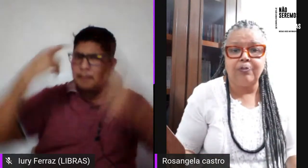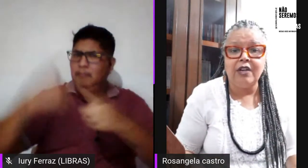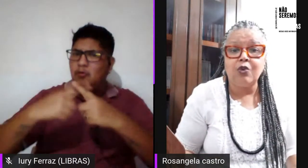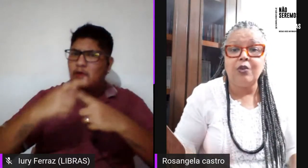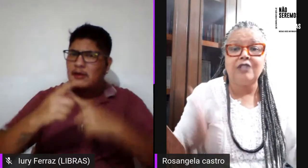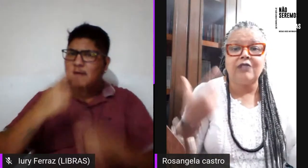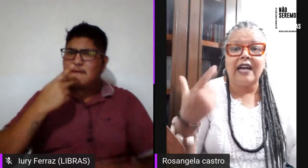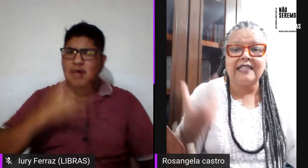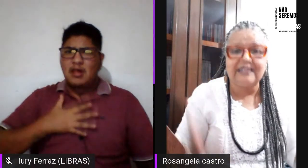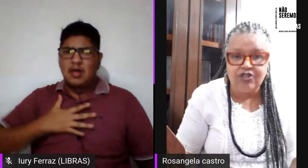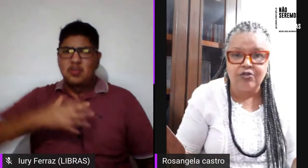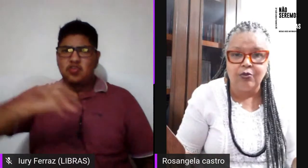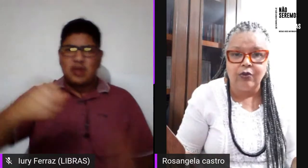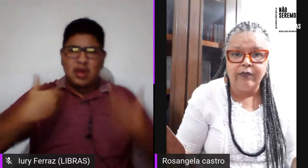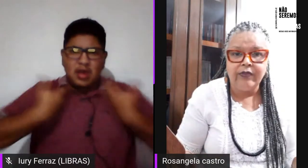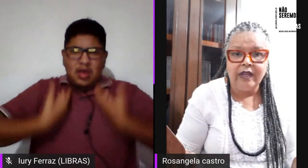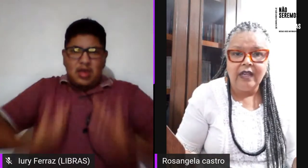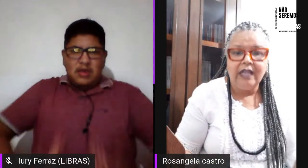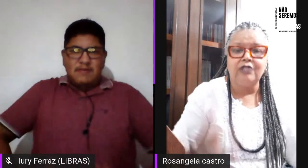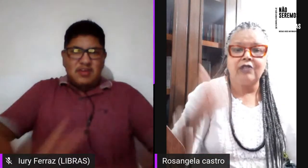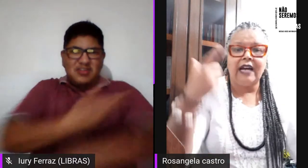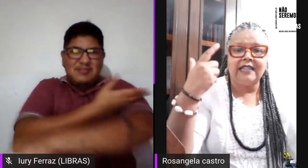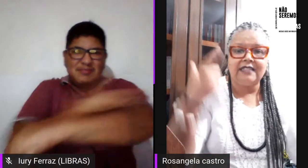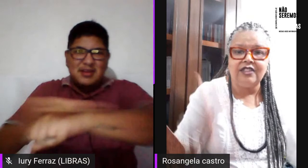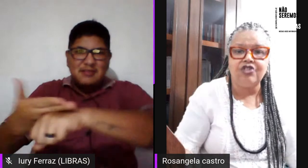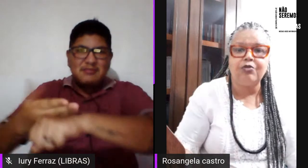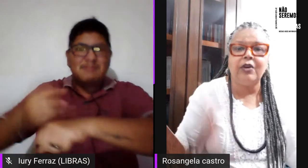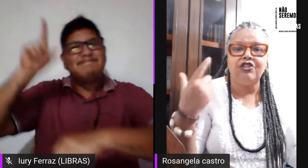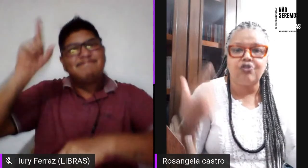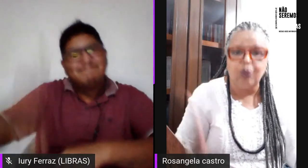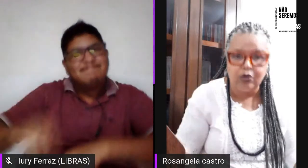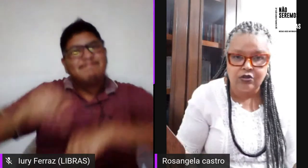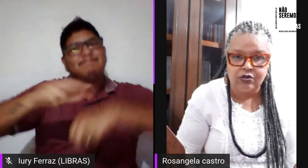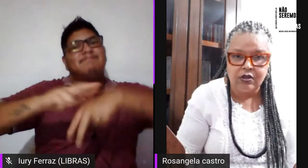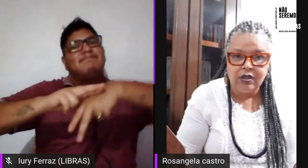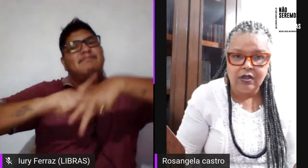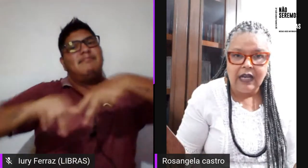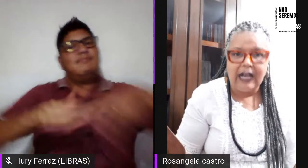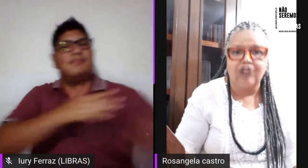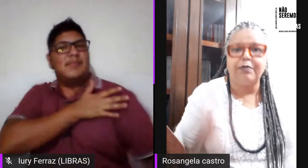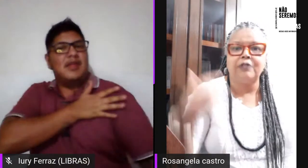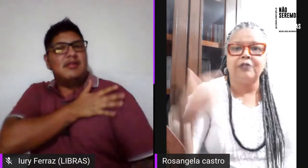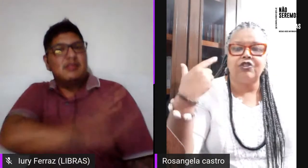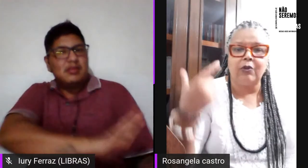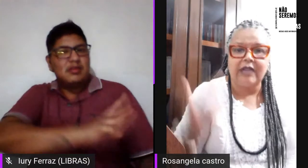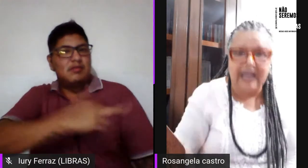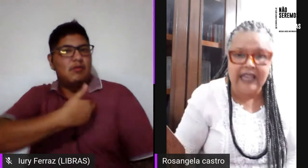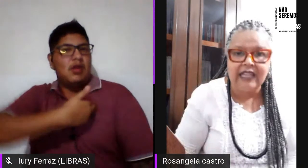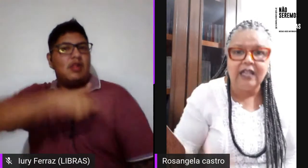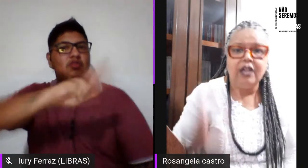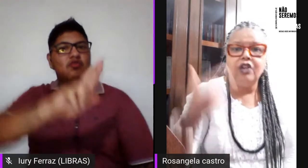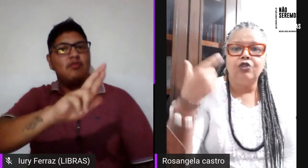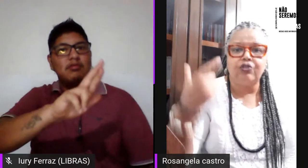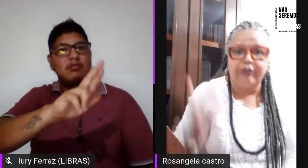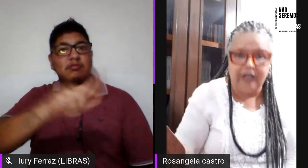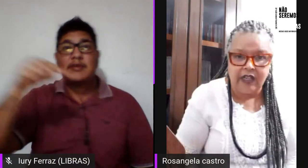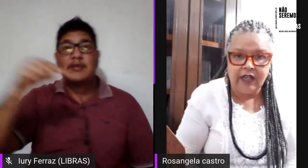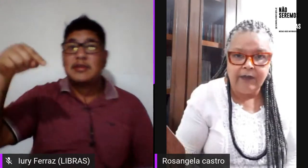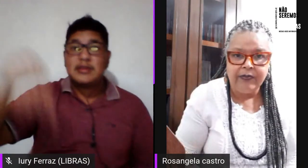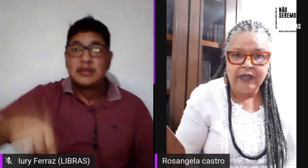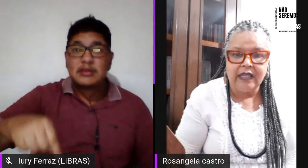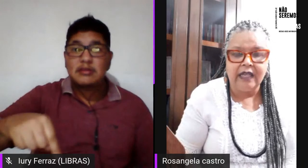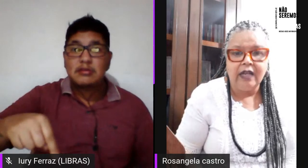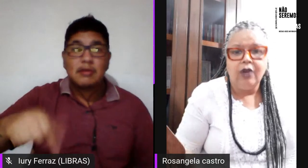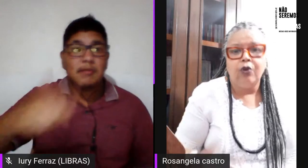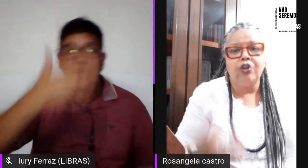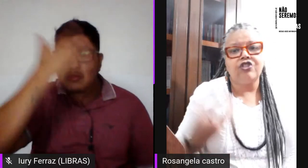gente está de branco isso é racismo. Isso é racismo religioso. As pessoas não querem nos ver.